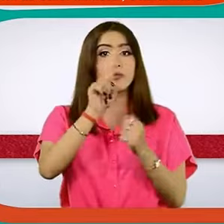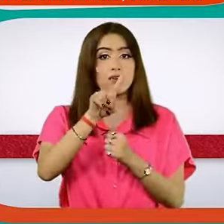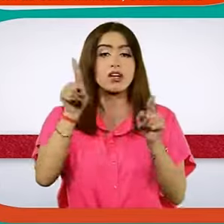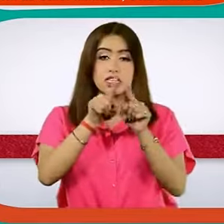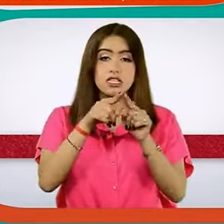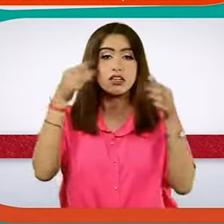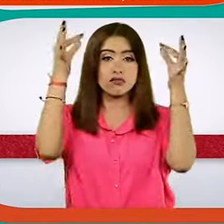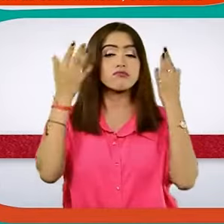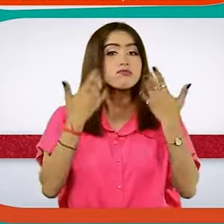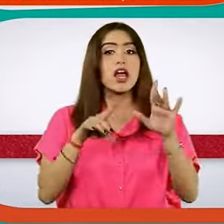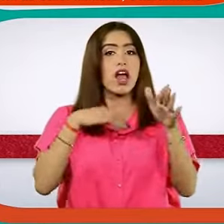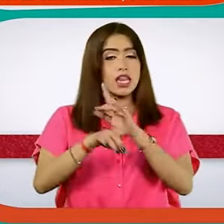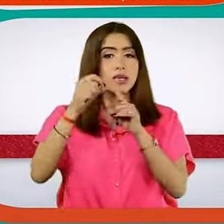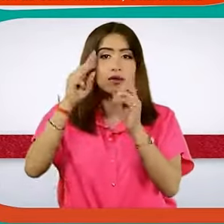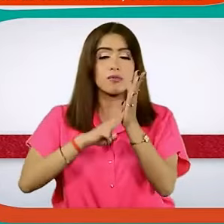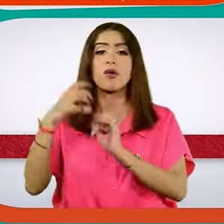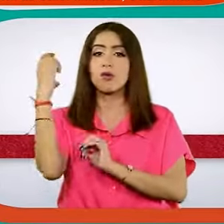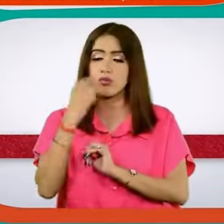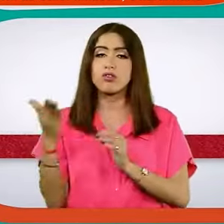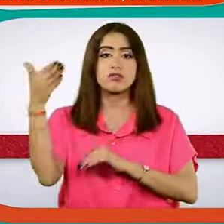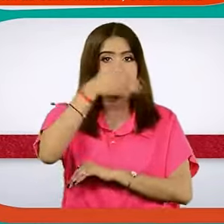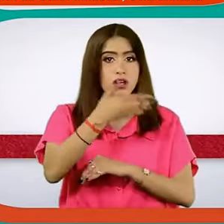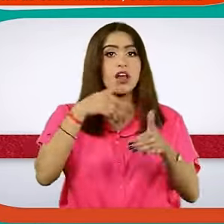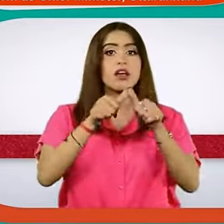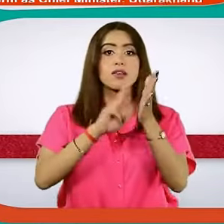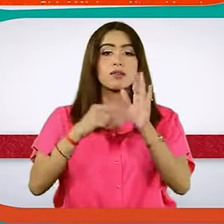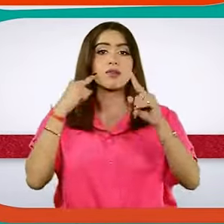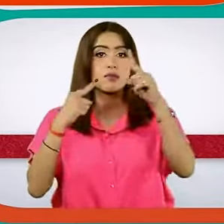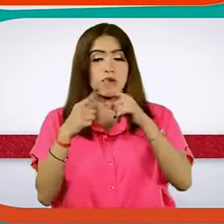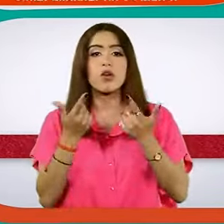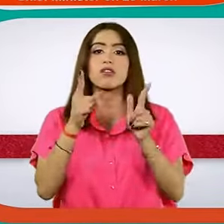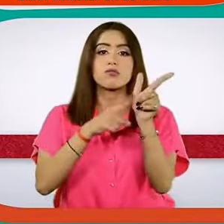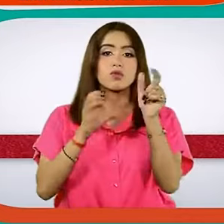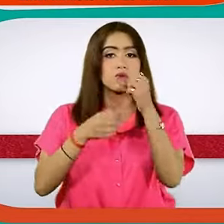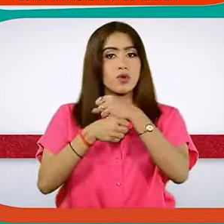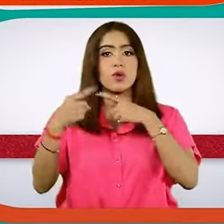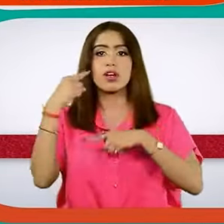समारों में पीम नरेंद्र मूदी भी पहुँचे। अमिच्छा और योगी आदितेनाथ में भी शिर्कत करी।